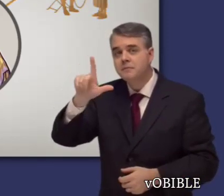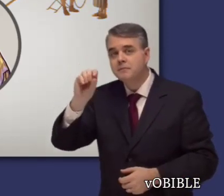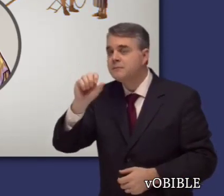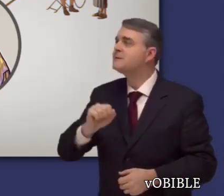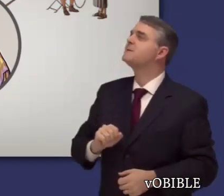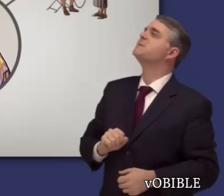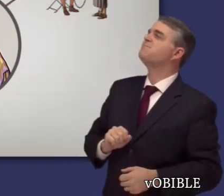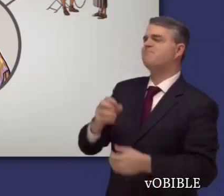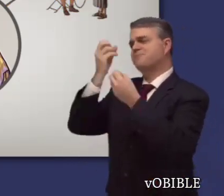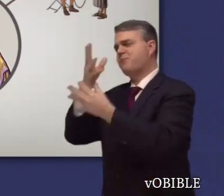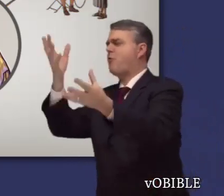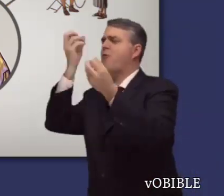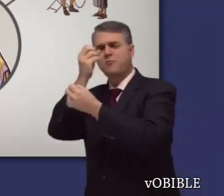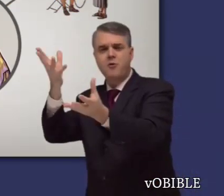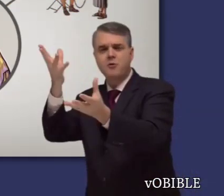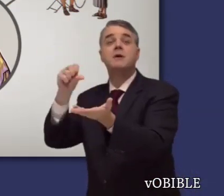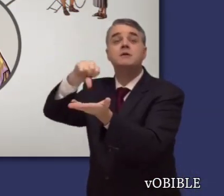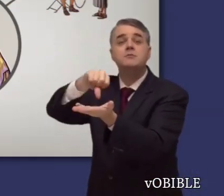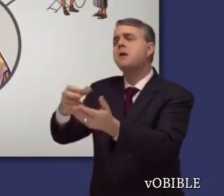en el ministerio del apóstol Pablo.